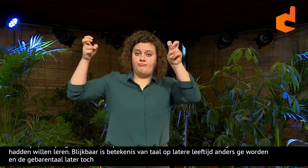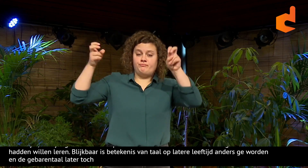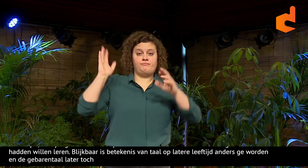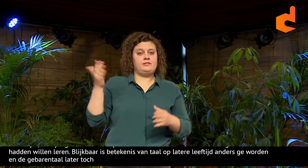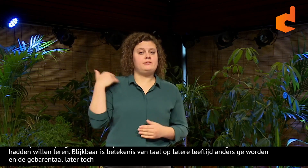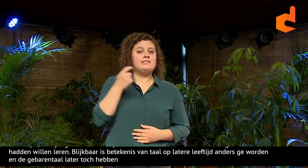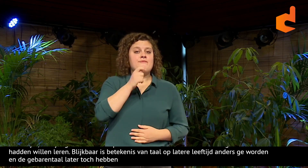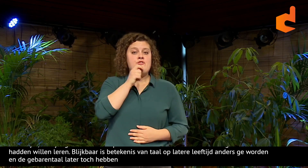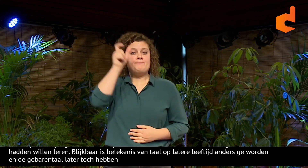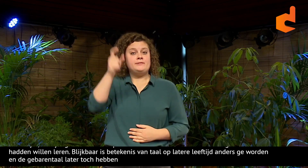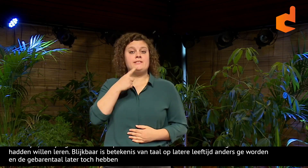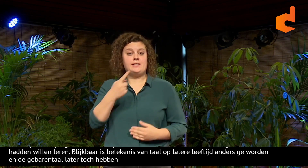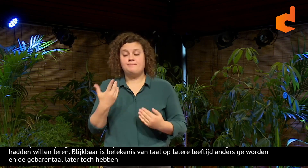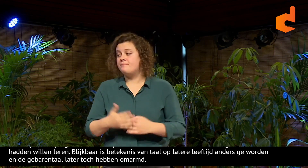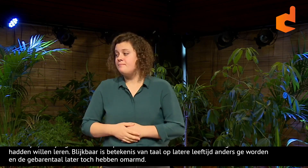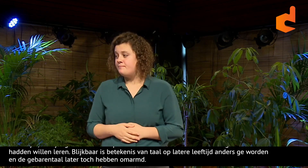Dan geef ik het woord aan Meike.